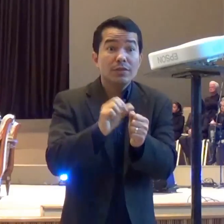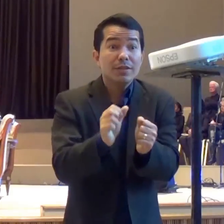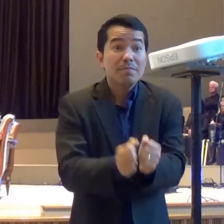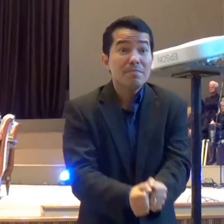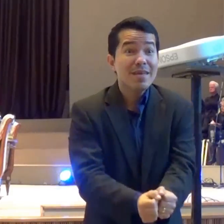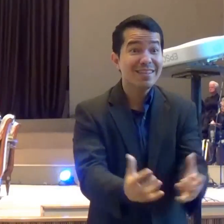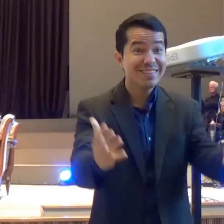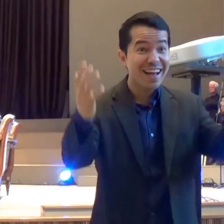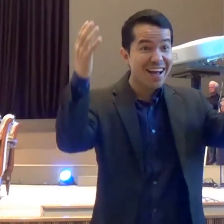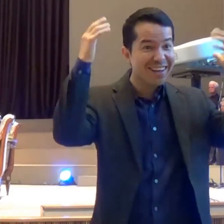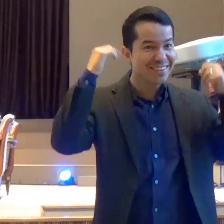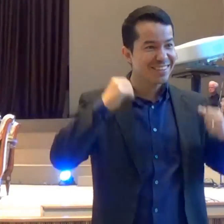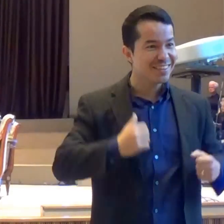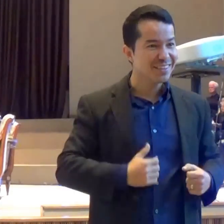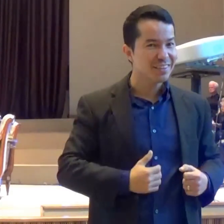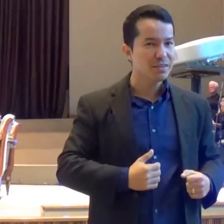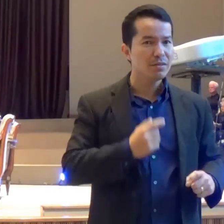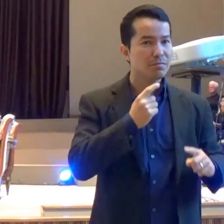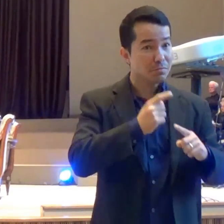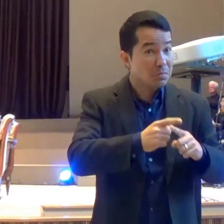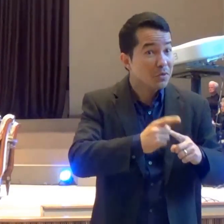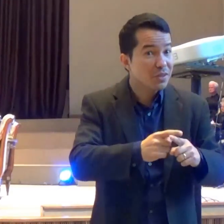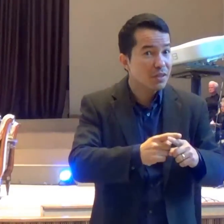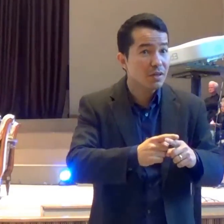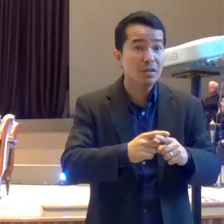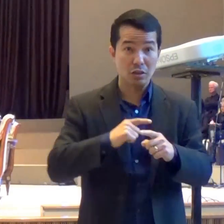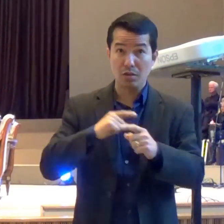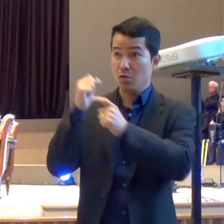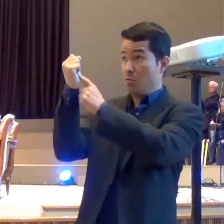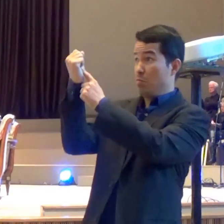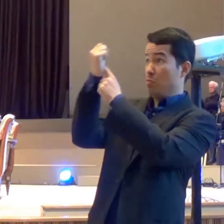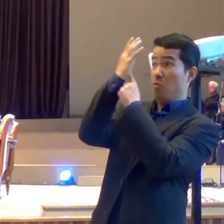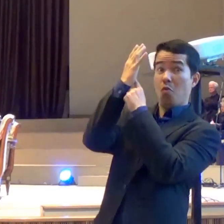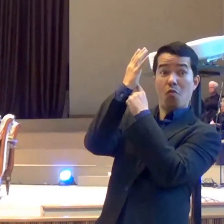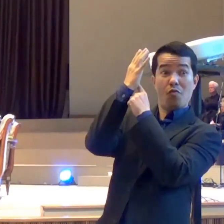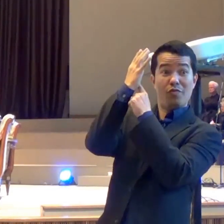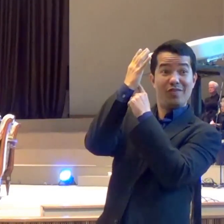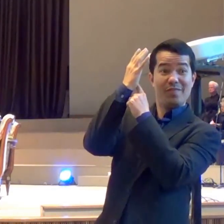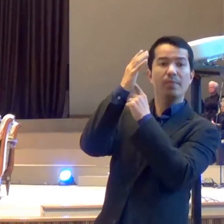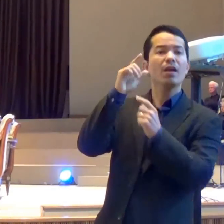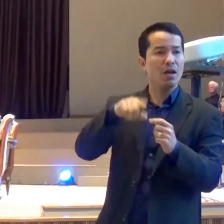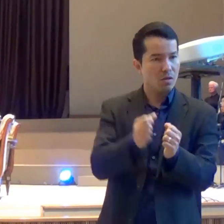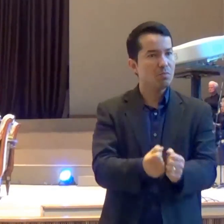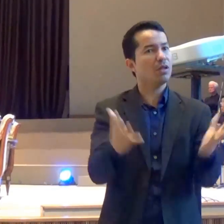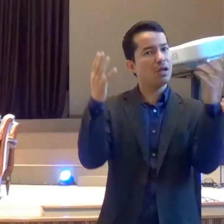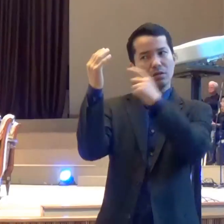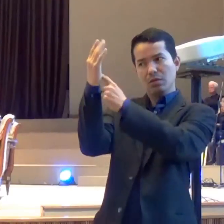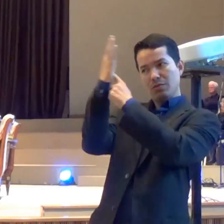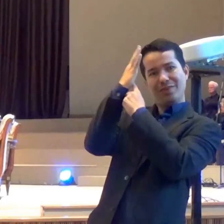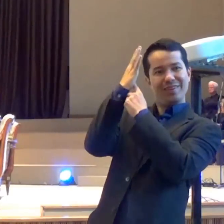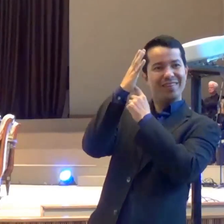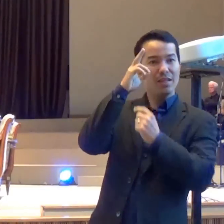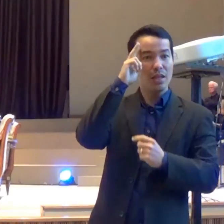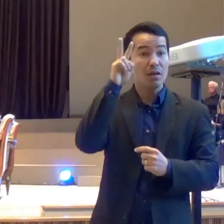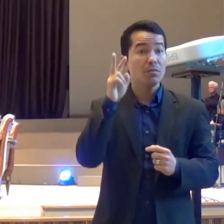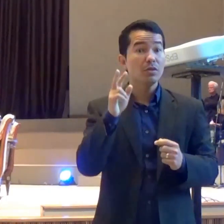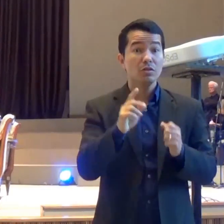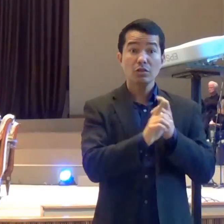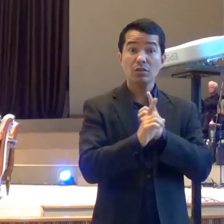causa desse milagre de revelação Os discípulos acharam importante Contar essa história